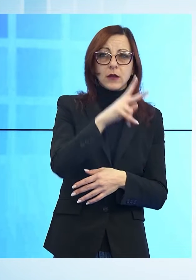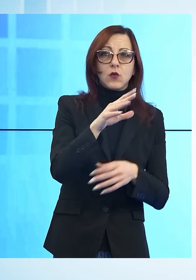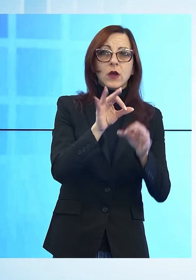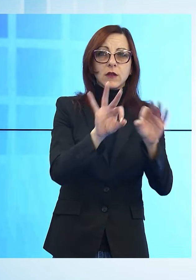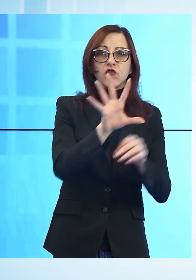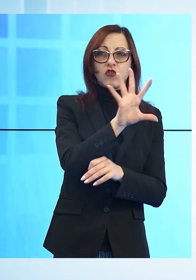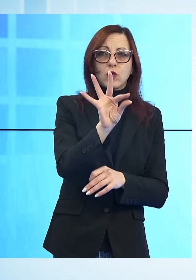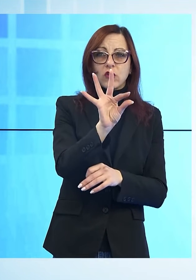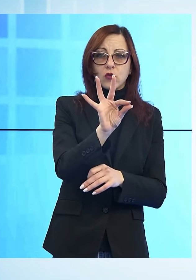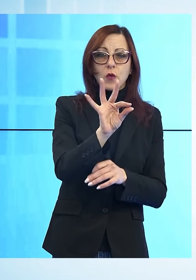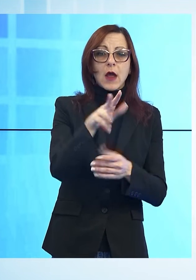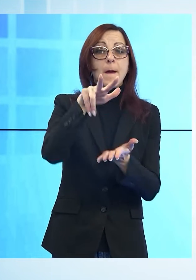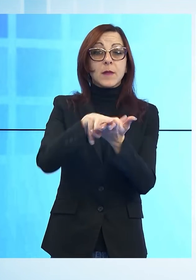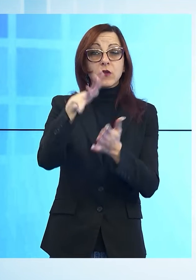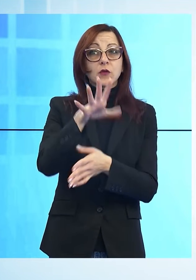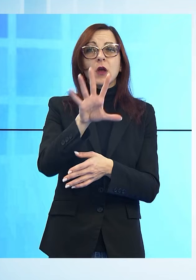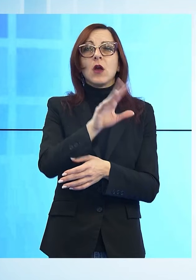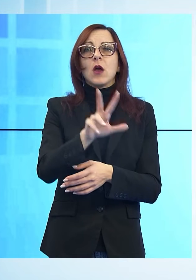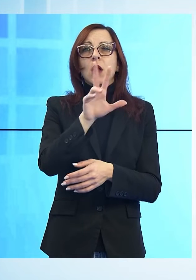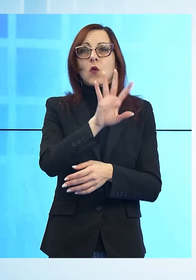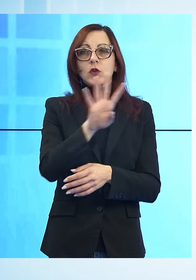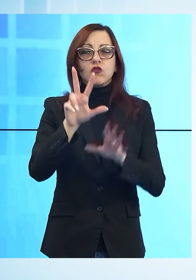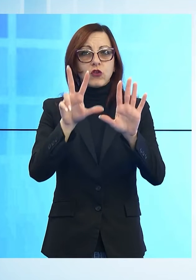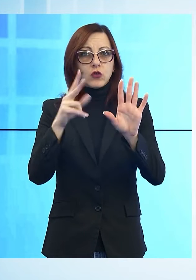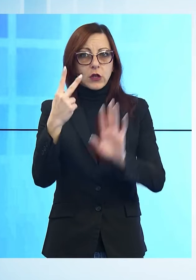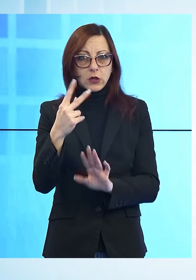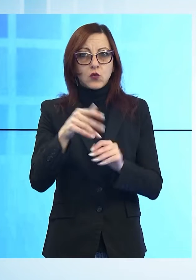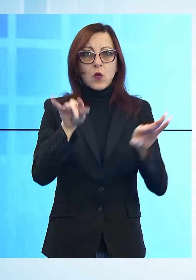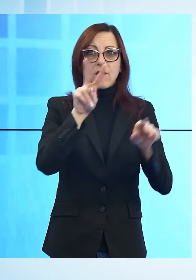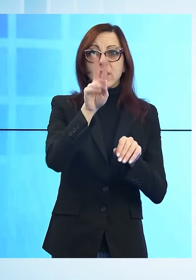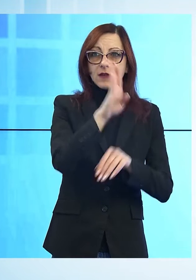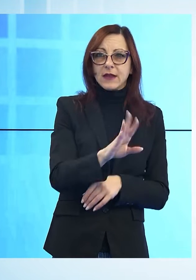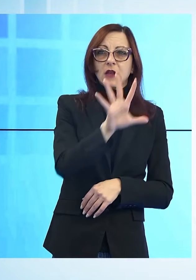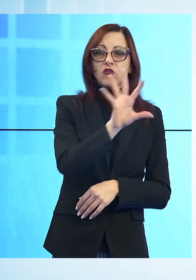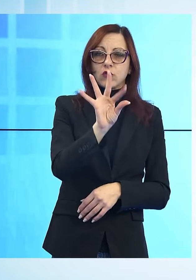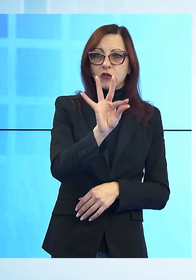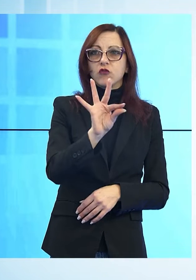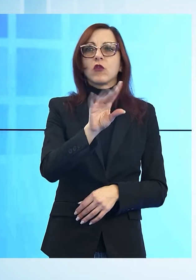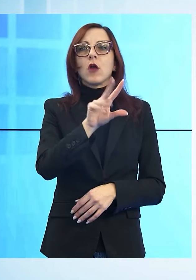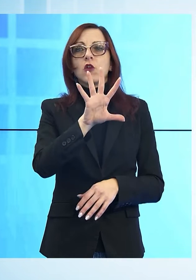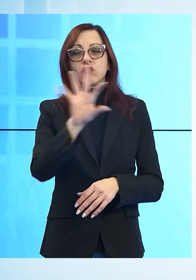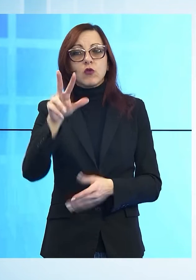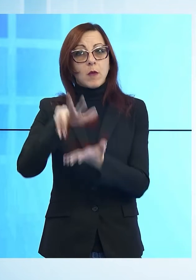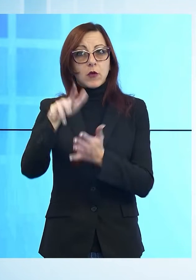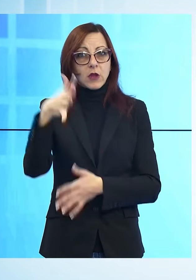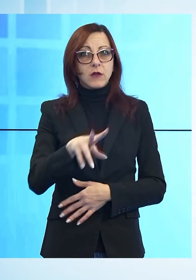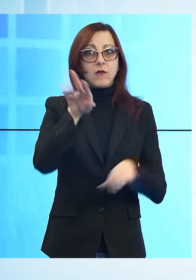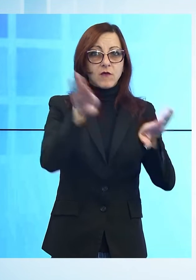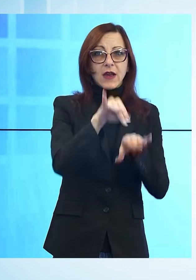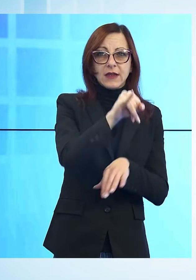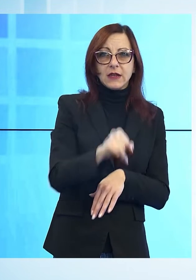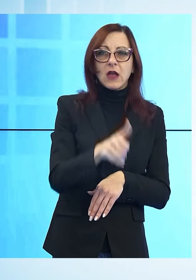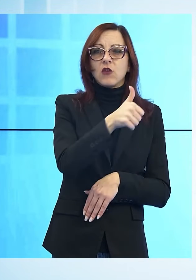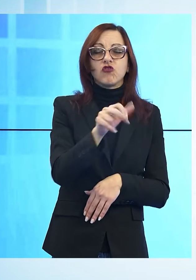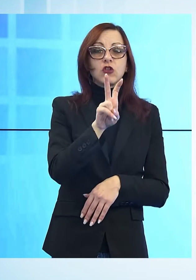slot, già prenotati 482. In Versilia disponibili 550, già prenotati 500. In Valle del Serchio non erano disponibili